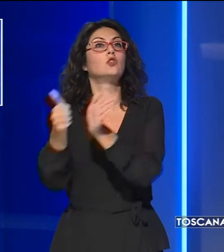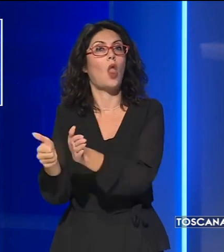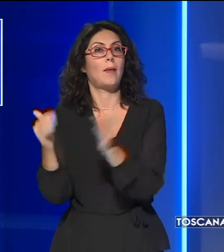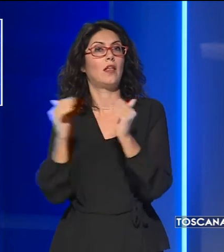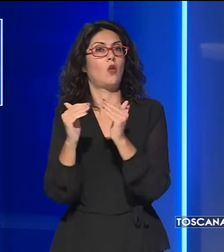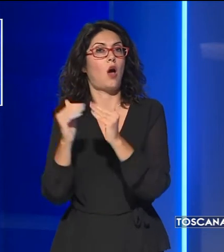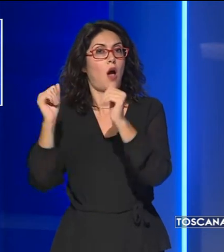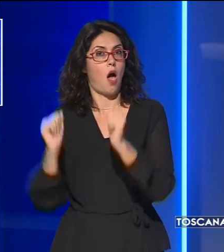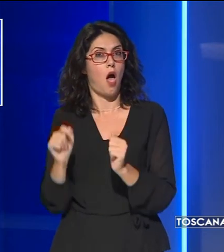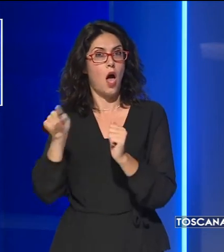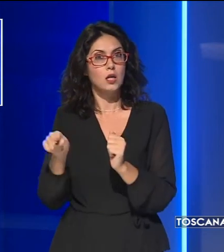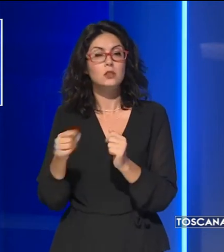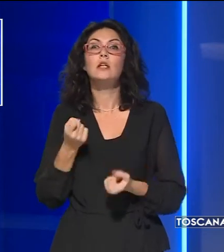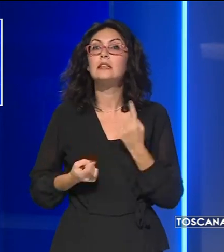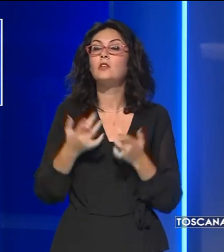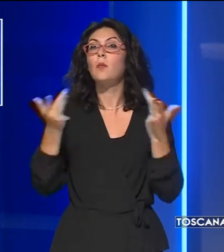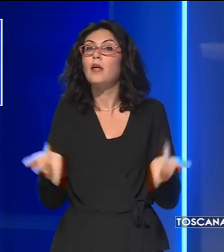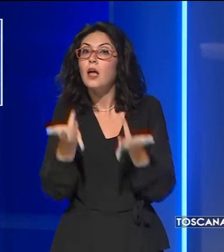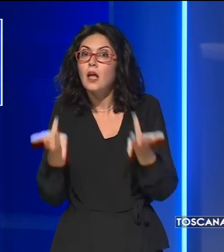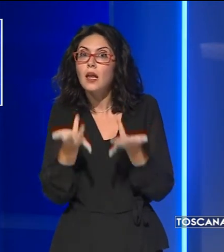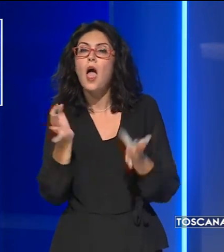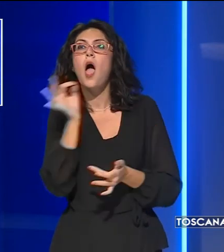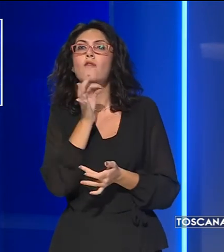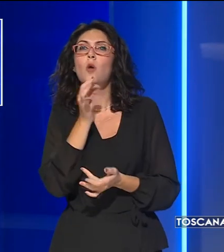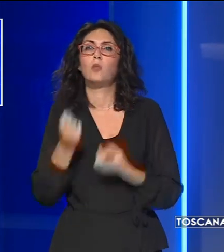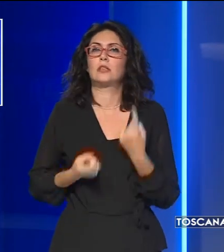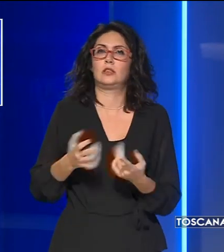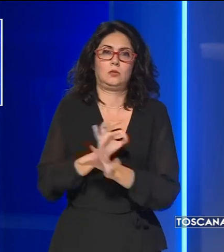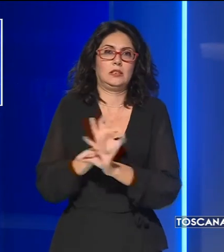con sintomi lievi oppure senza sintomi.